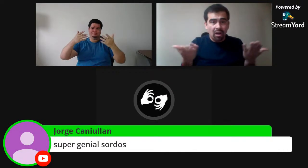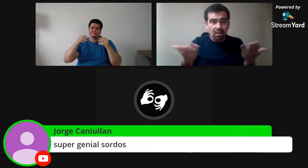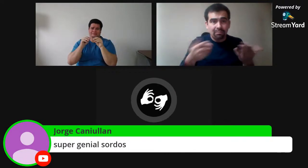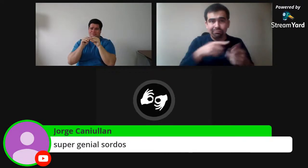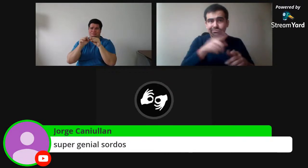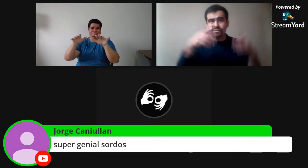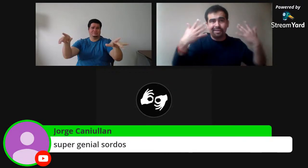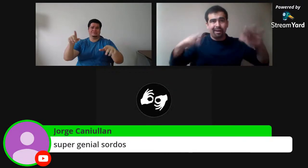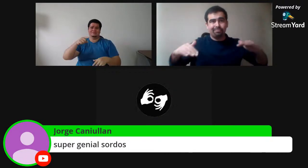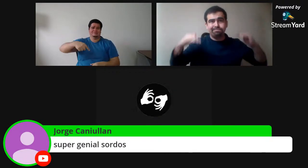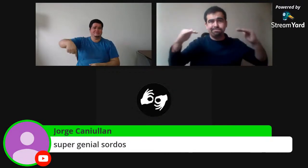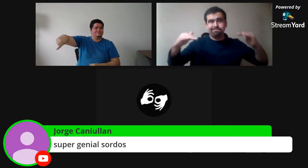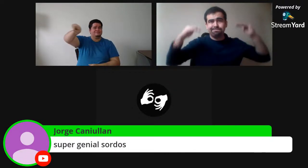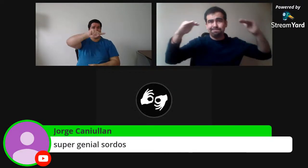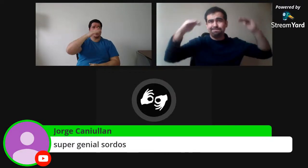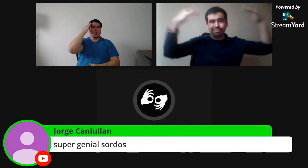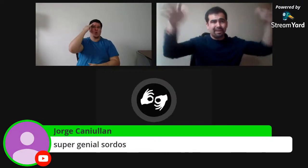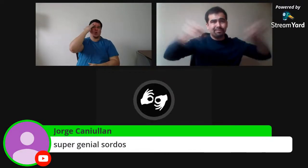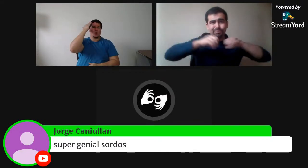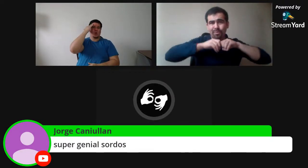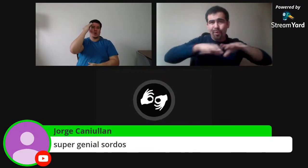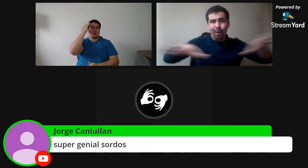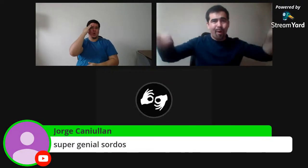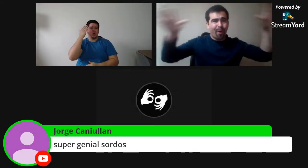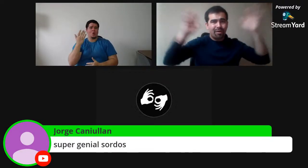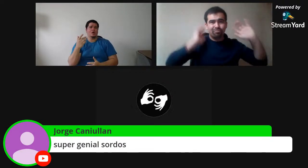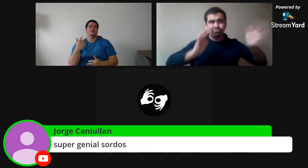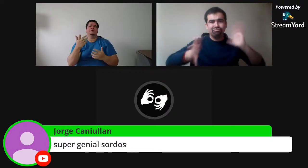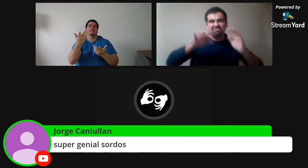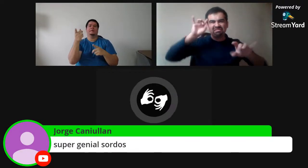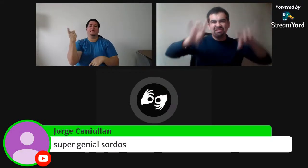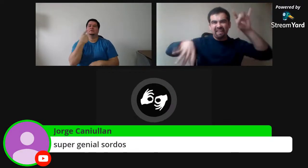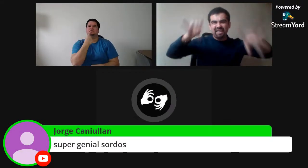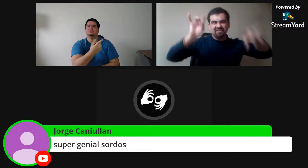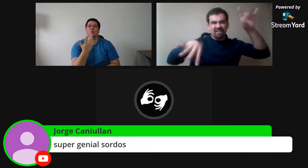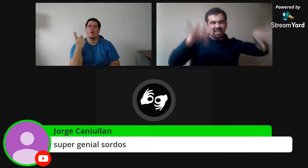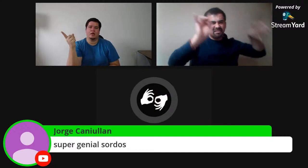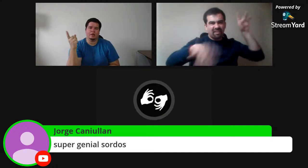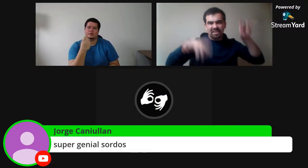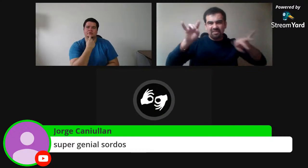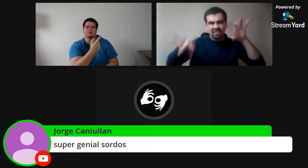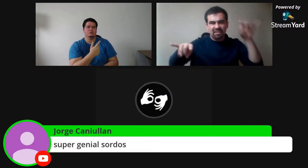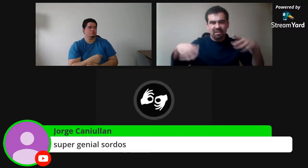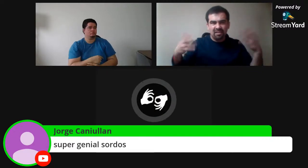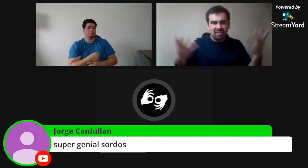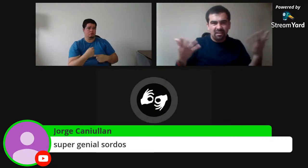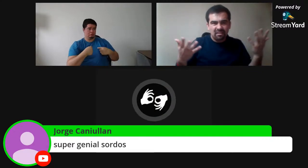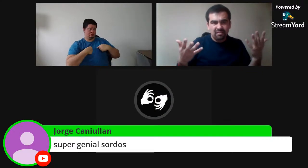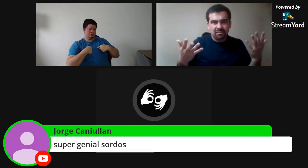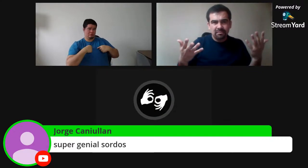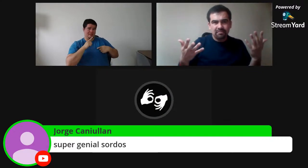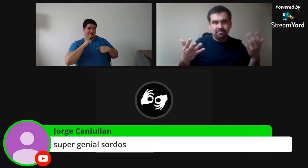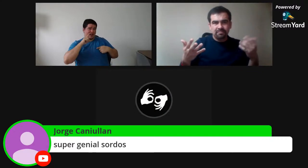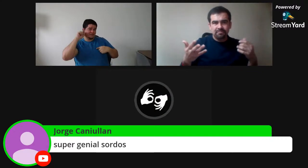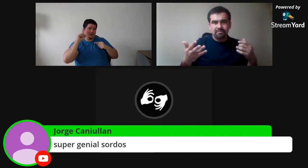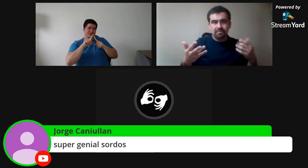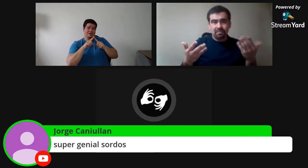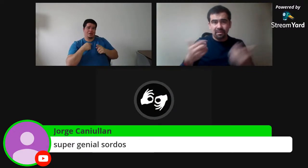poesía. Ahora ya está muy difundida y se conoce mucho la poesía